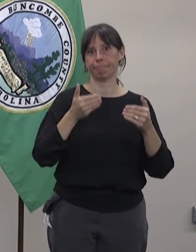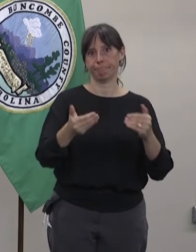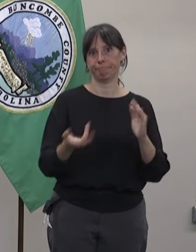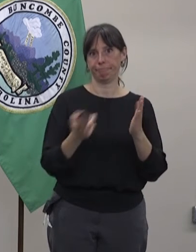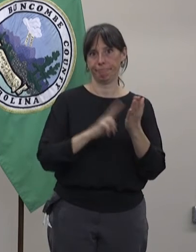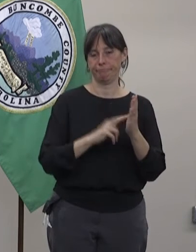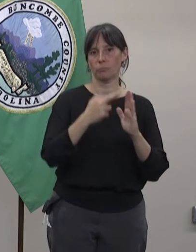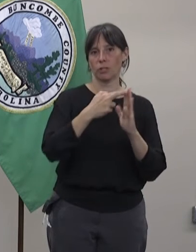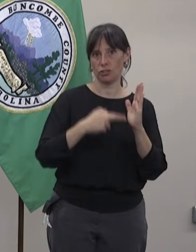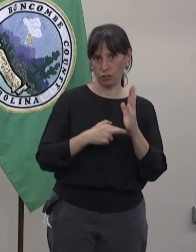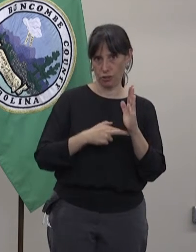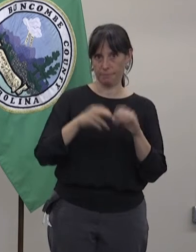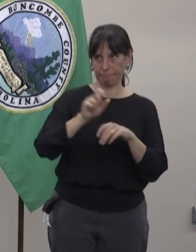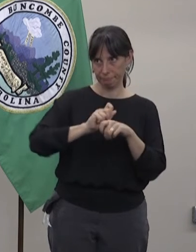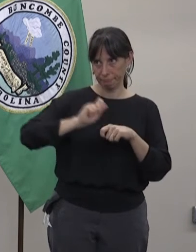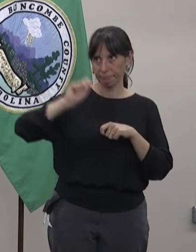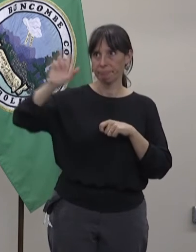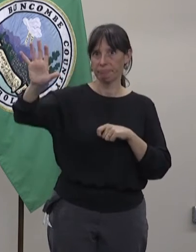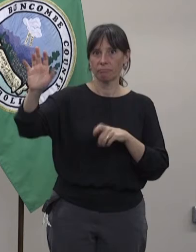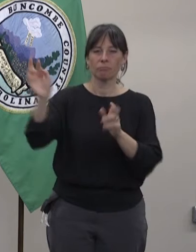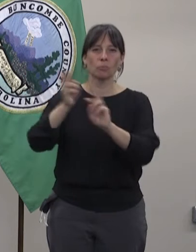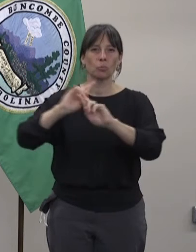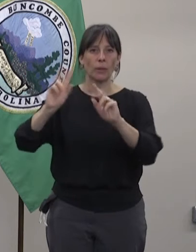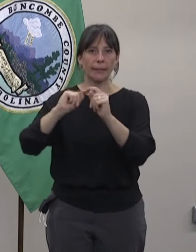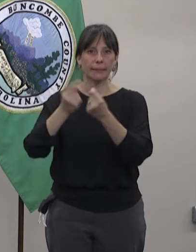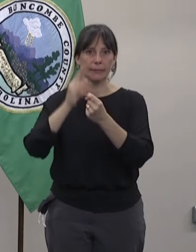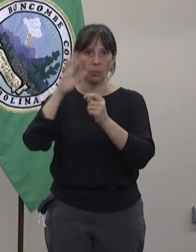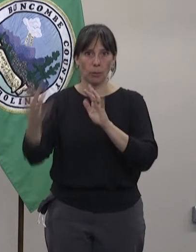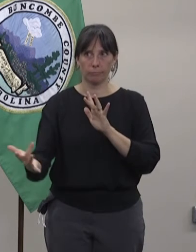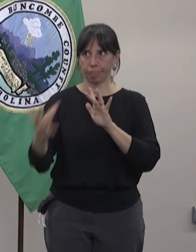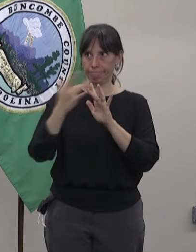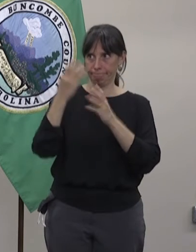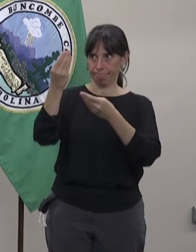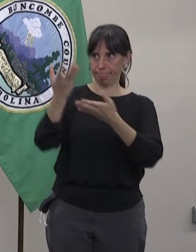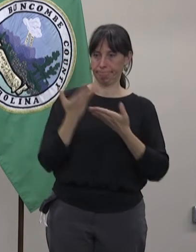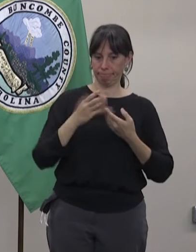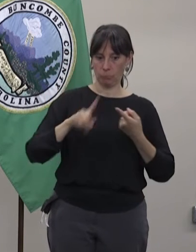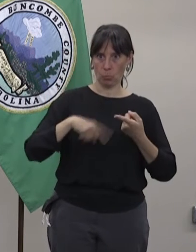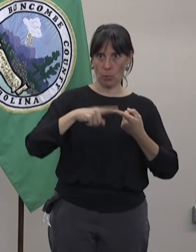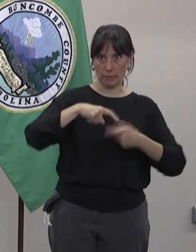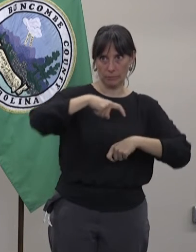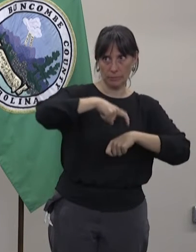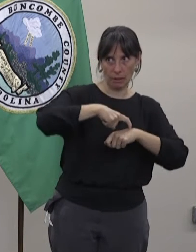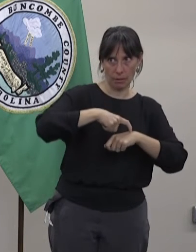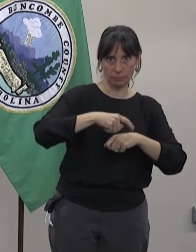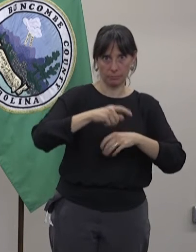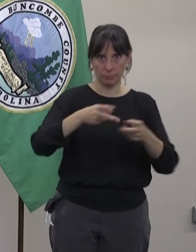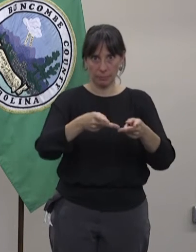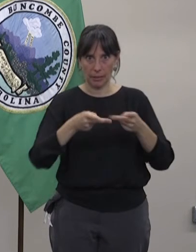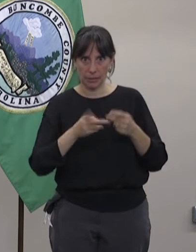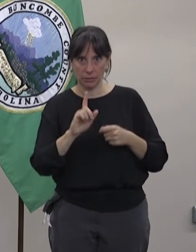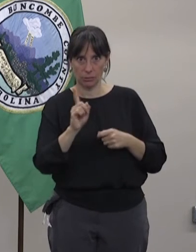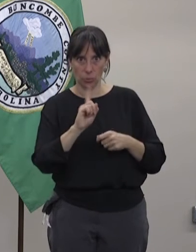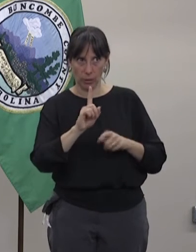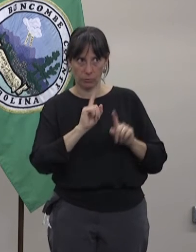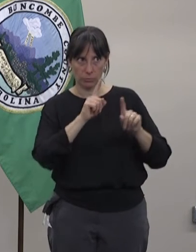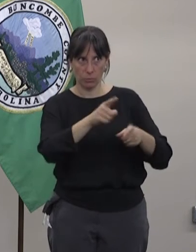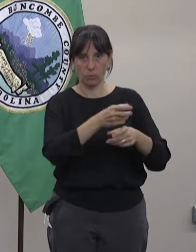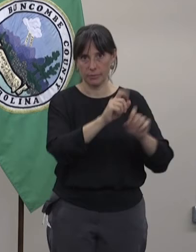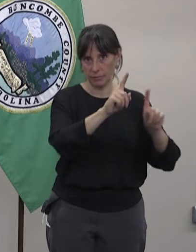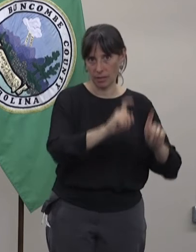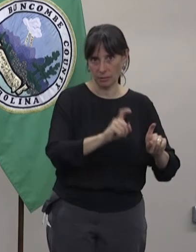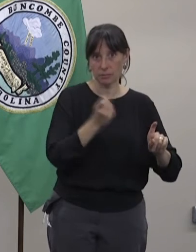una vez que hagas la registración, recibes una llamada de nuestro equipo Ready Team